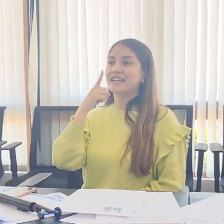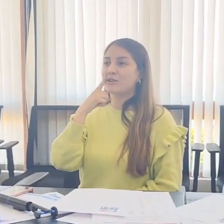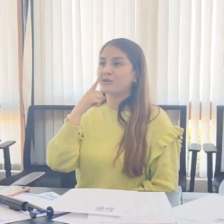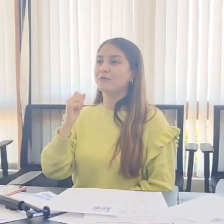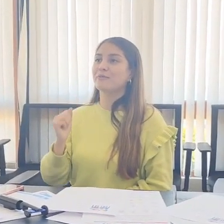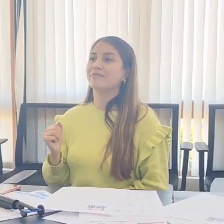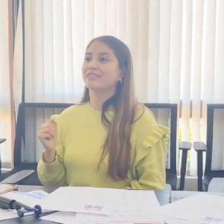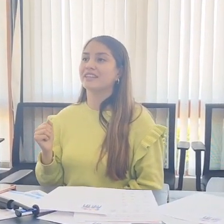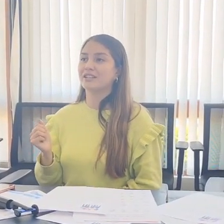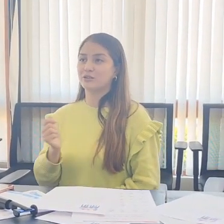de Chile, en Plaza de Almas.